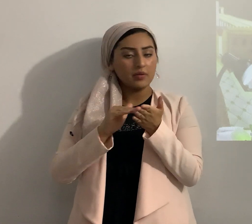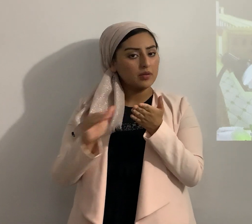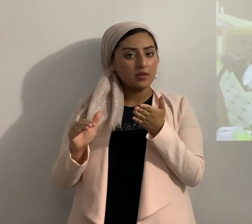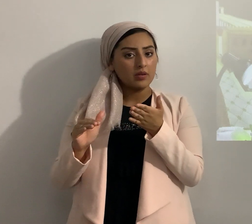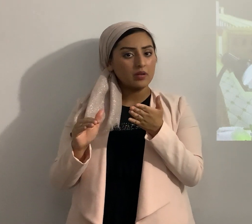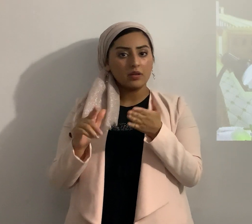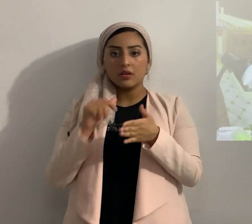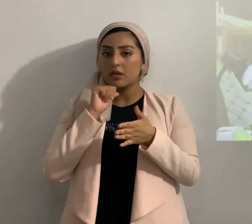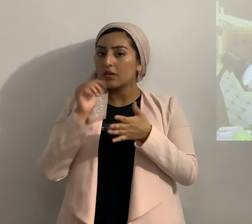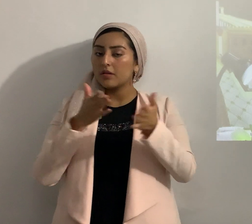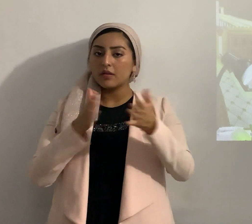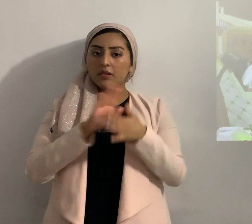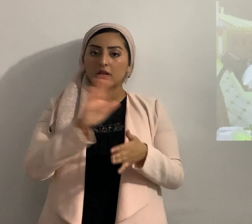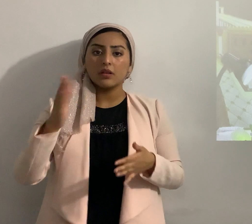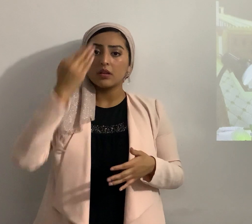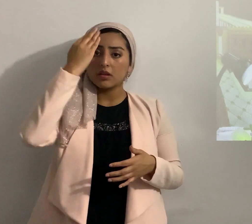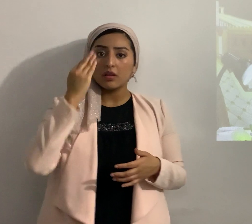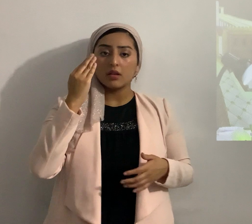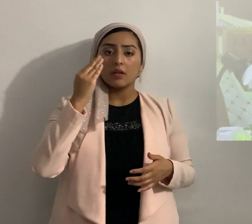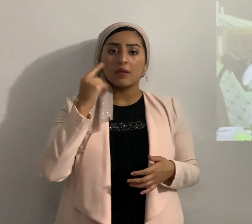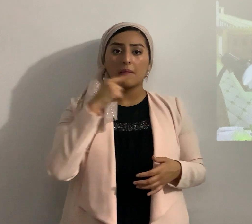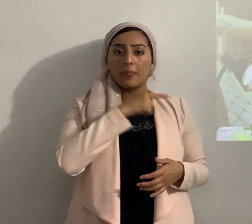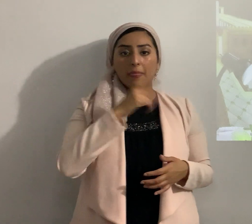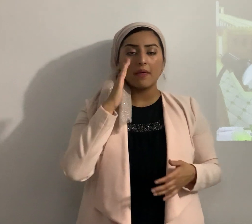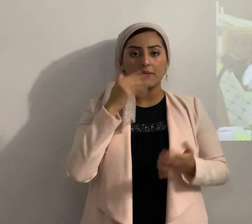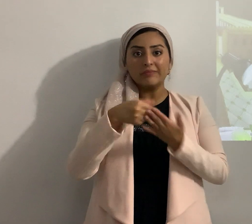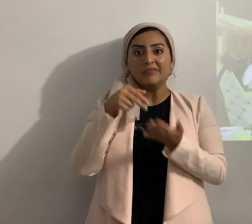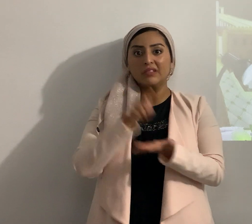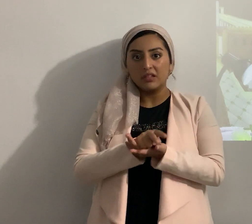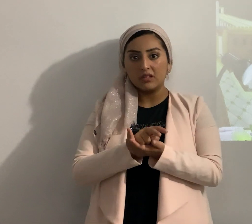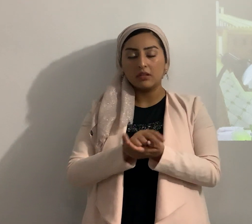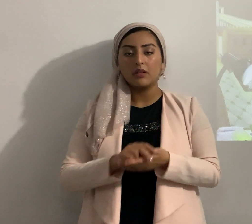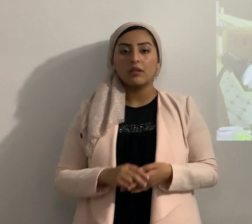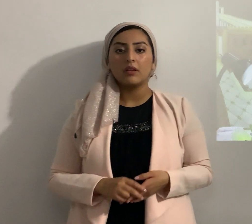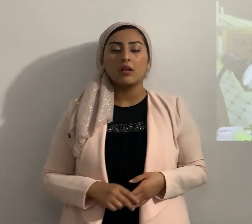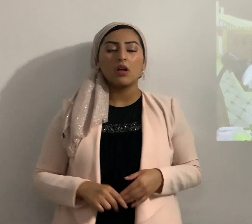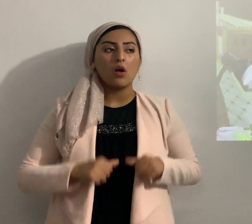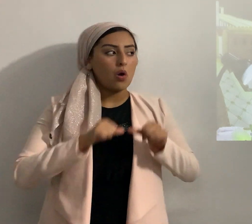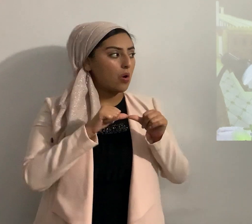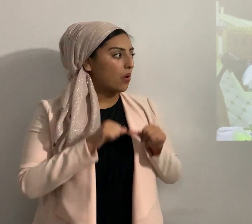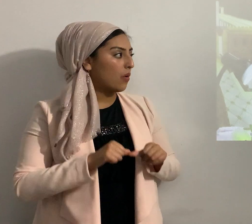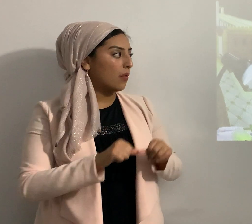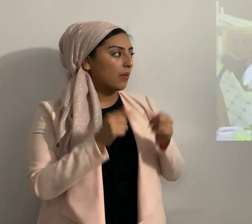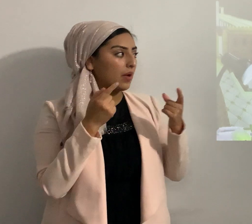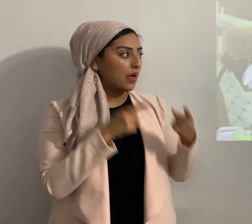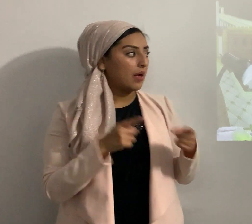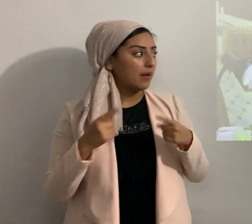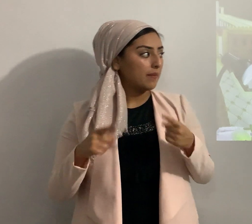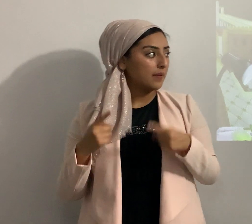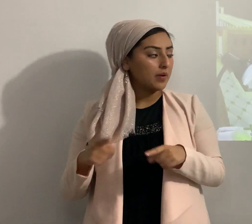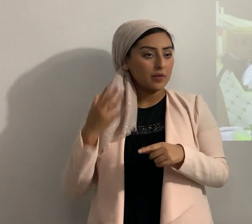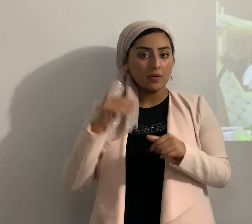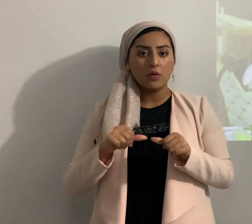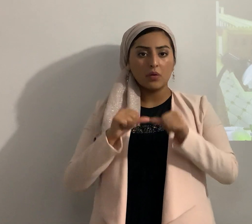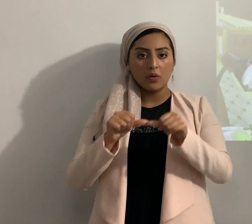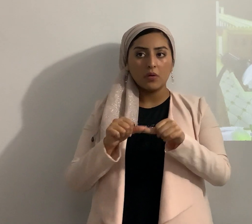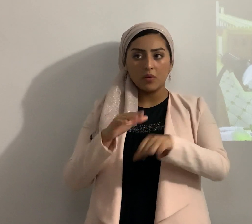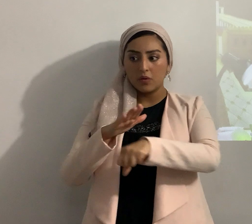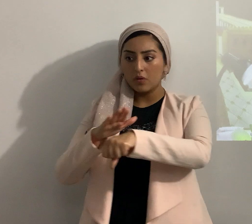servirás a sus dioses porque te serás tropiezo siempre sucede eso por eso se le advierte mucho a las almas